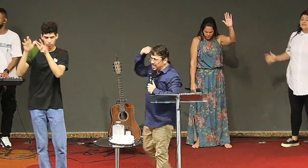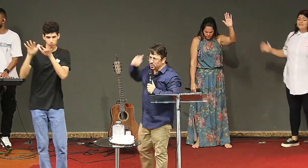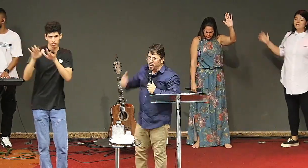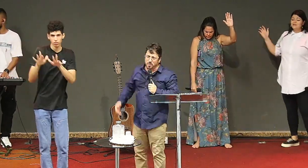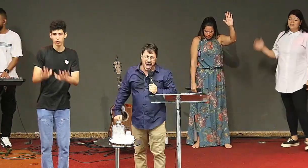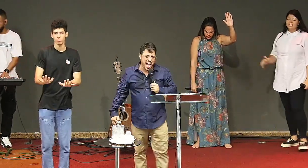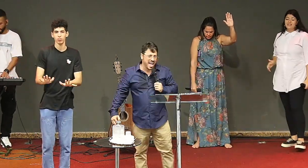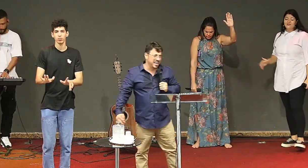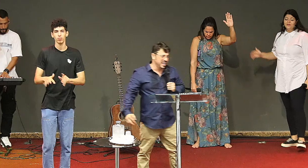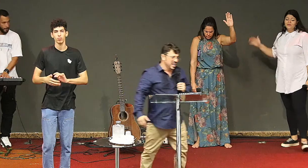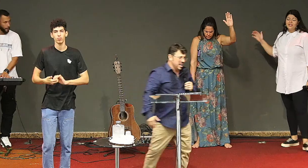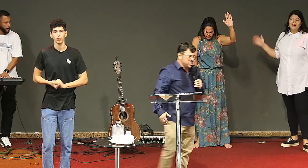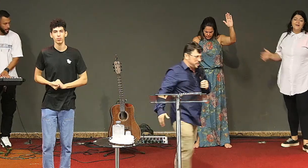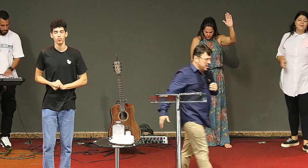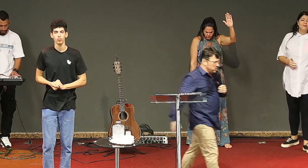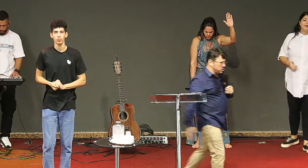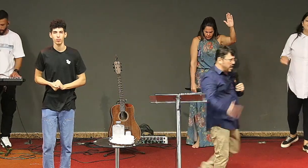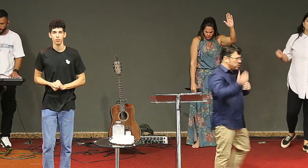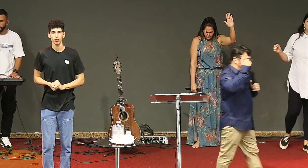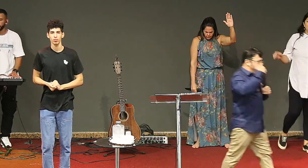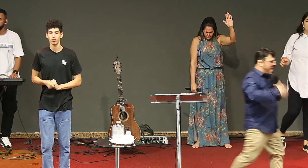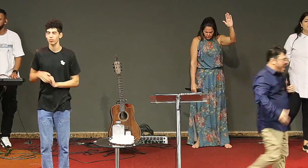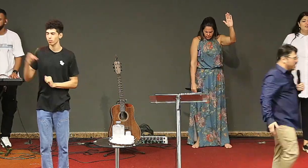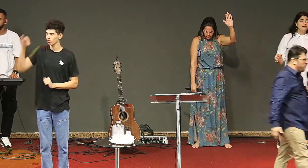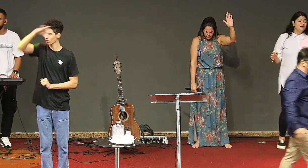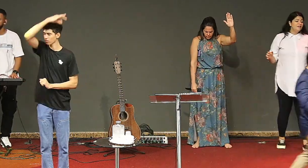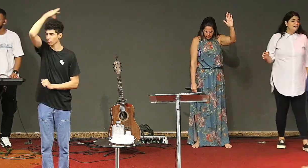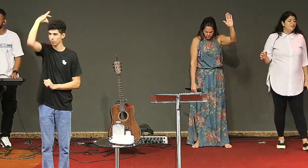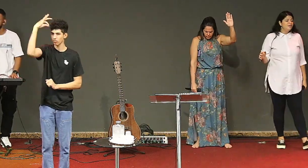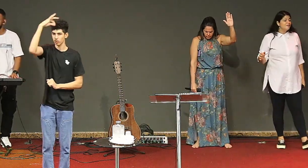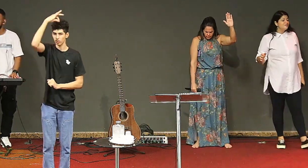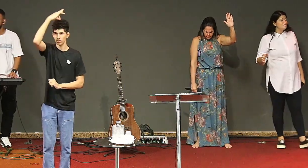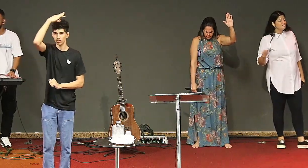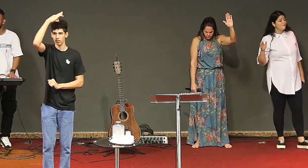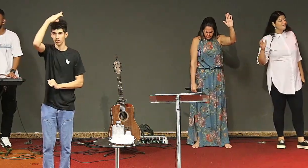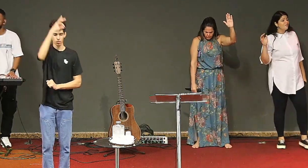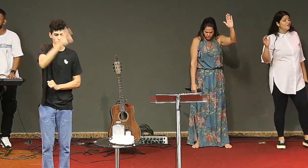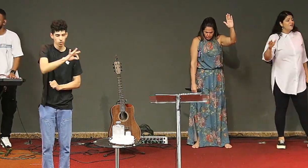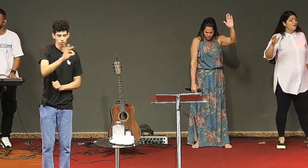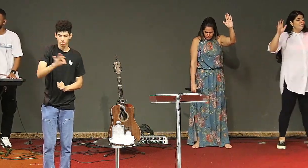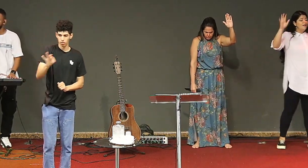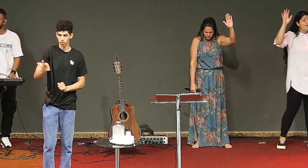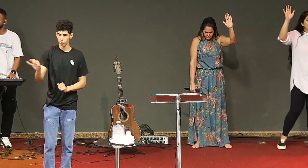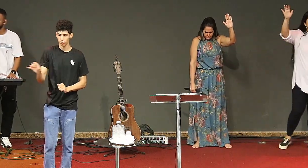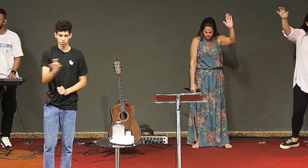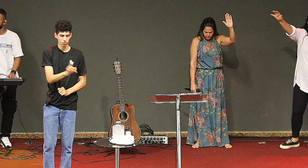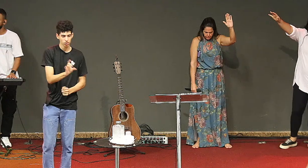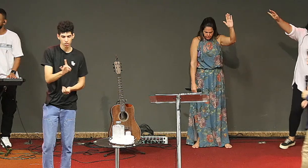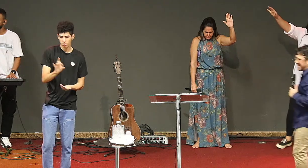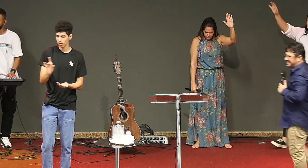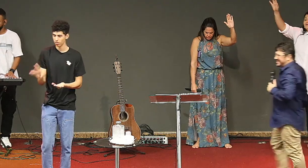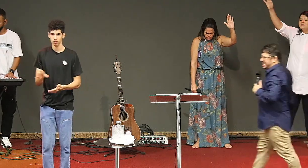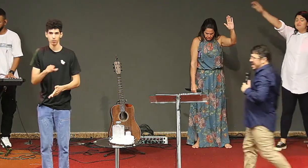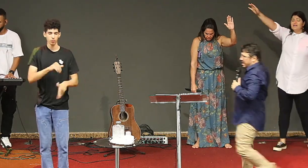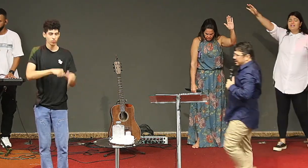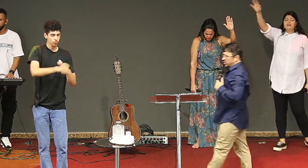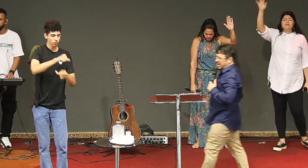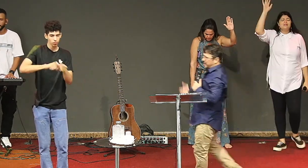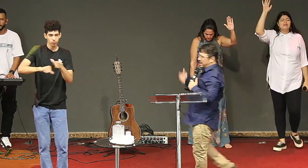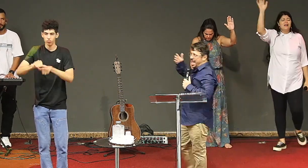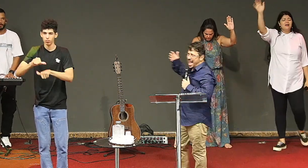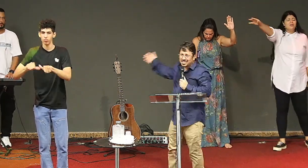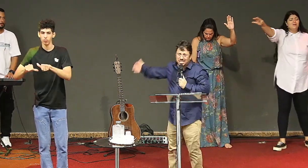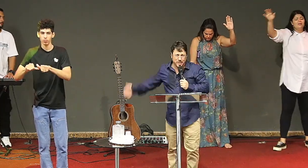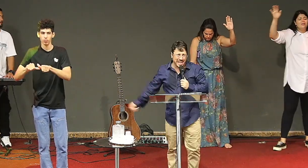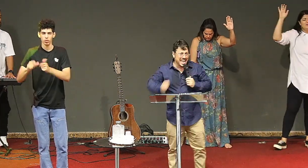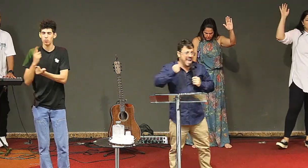soprando meu Pai Espírito Santo venha renovando aquele brilho no olhar das